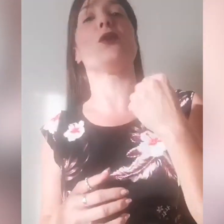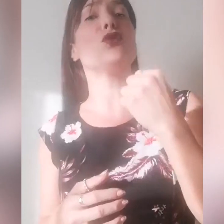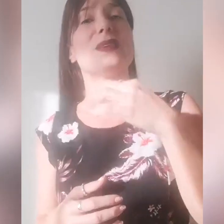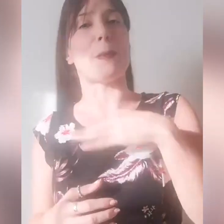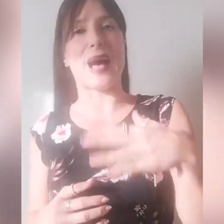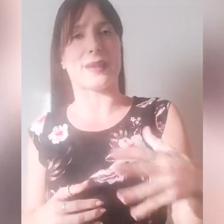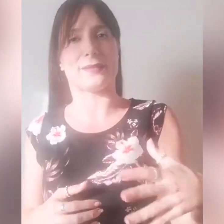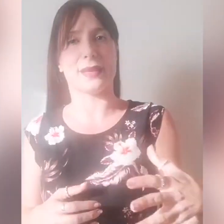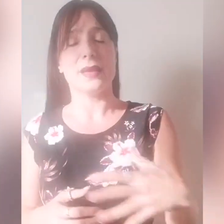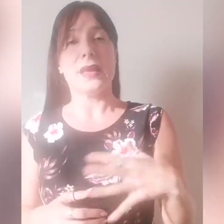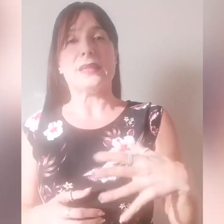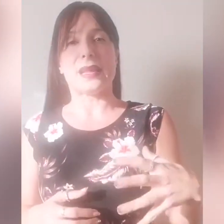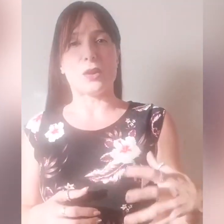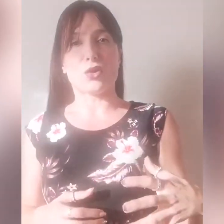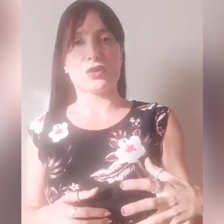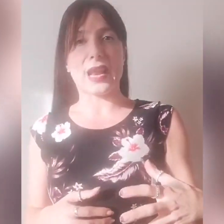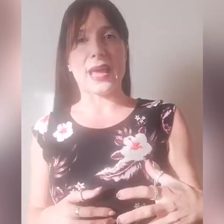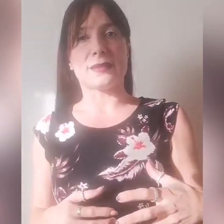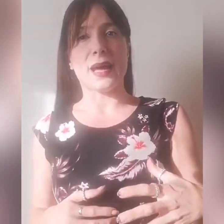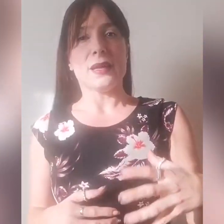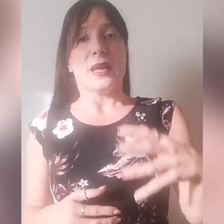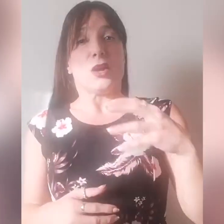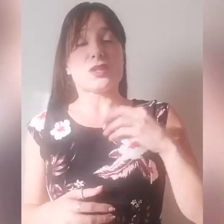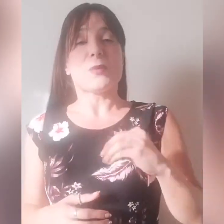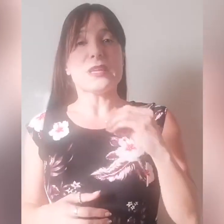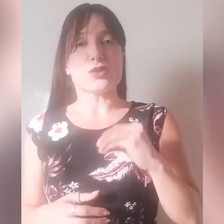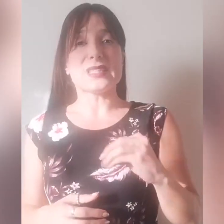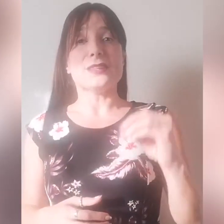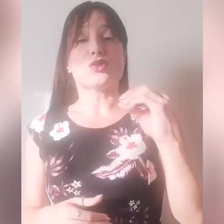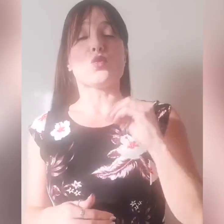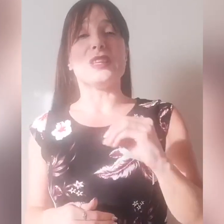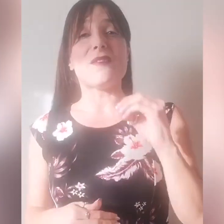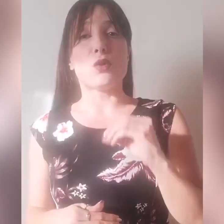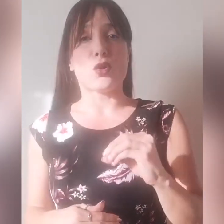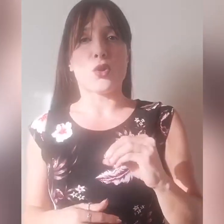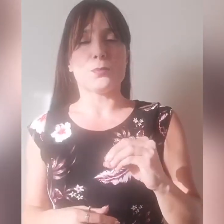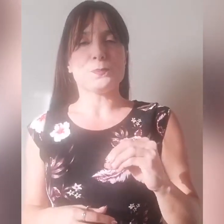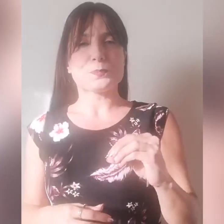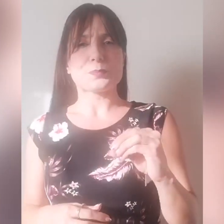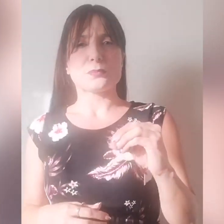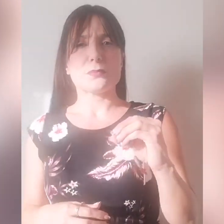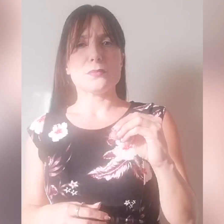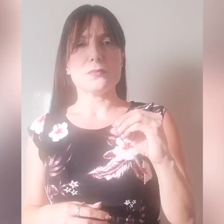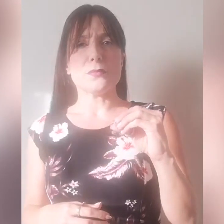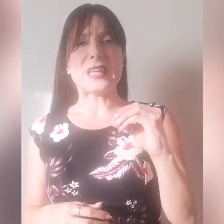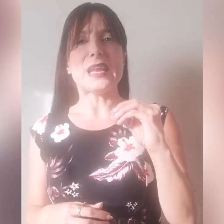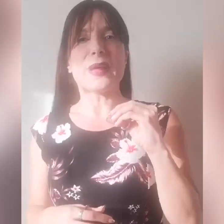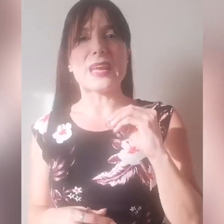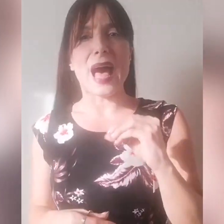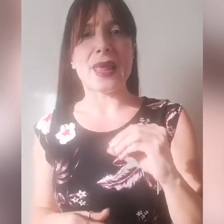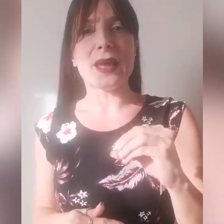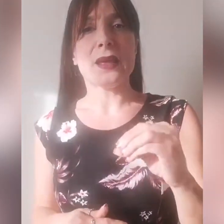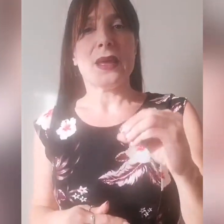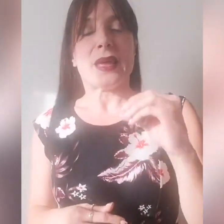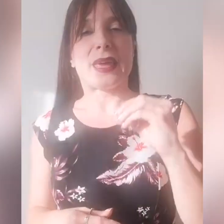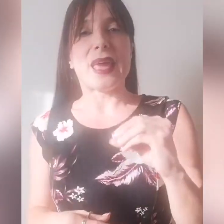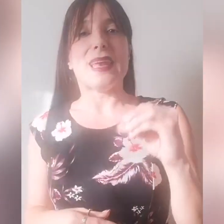nell'ultima parte della loro diretta, lo Spirito Santo guidava loro nel pregare che l